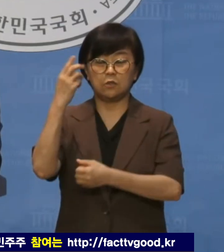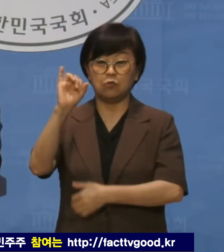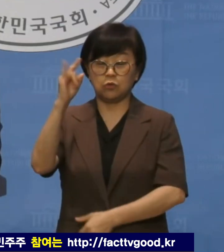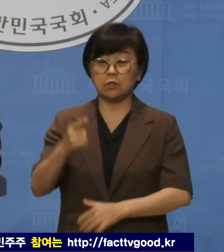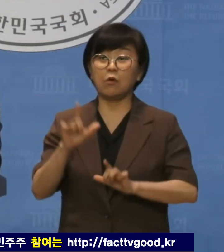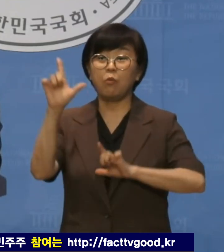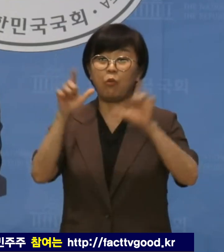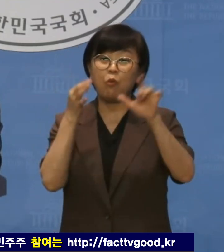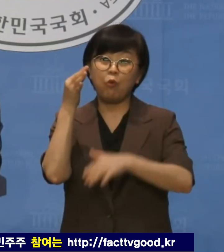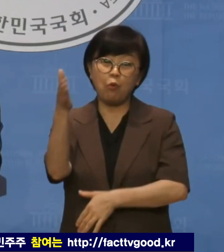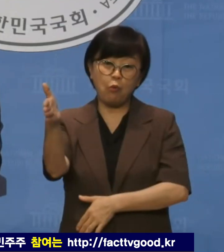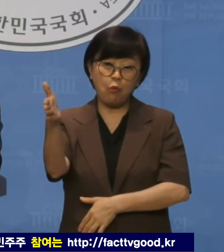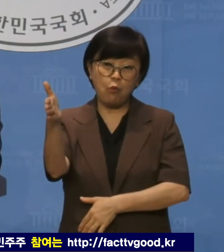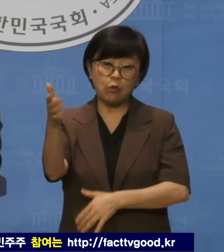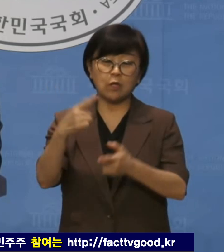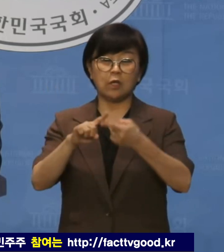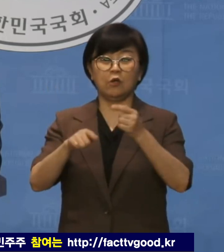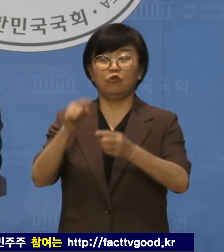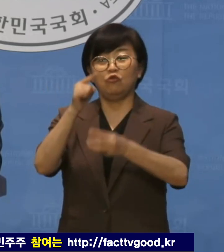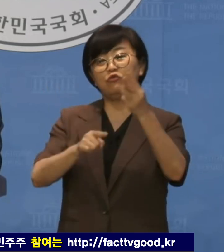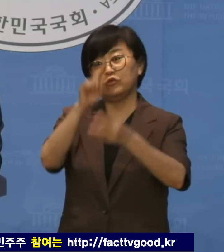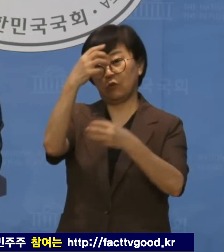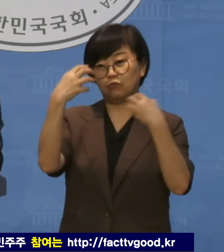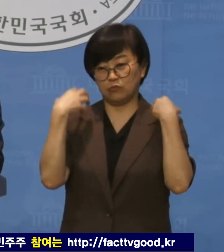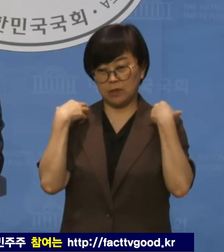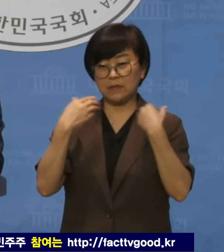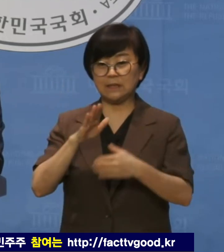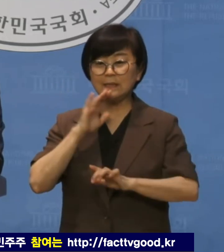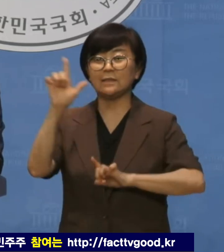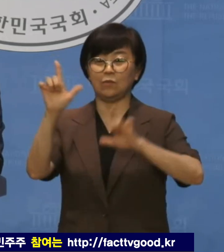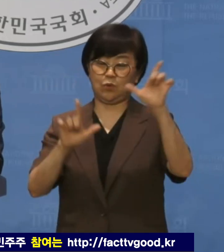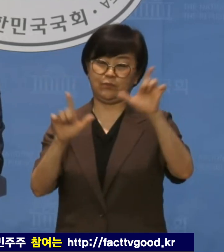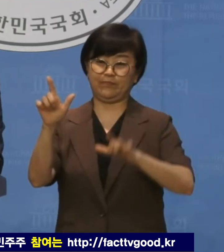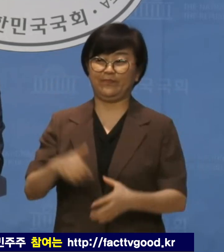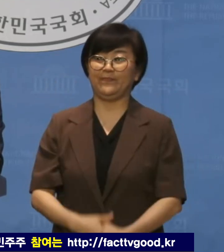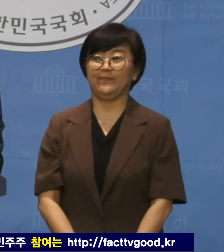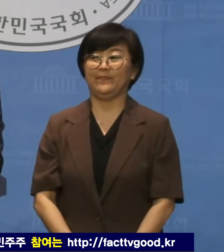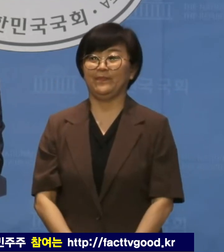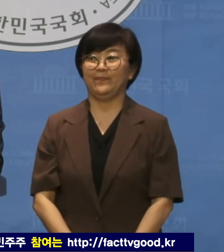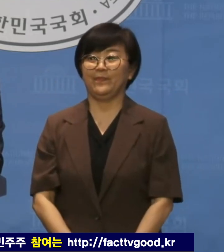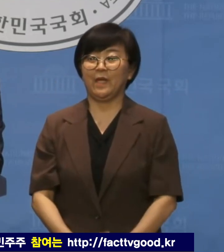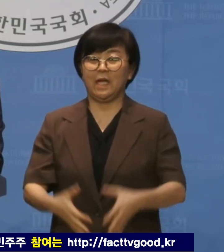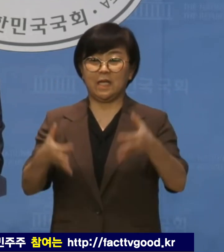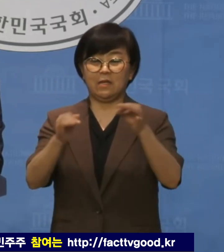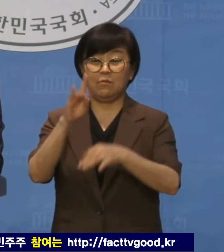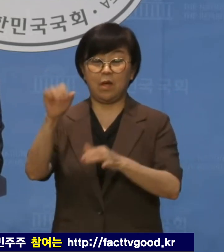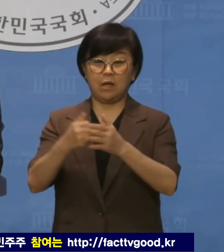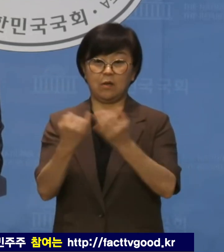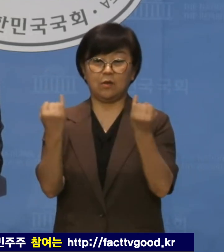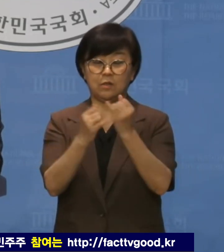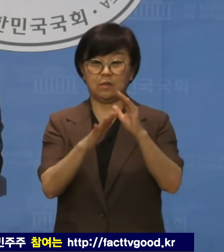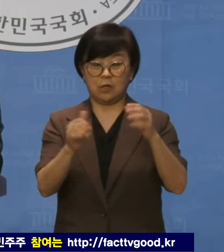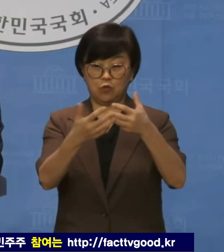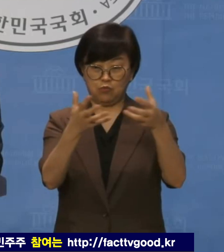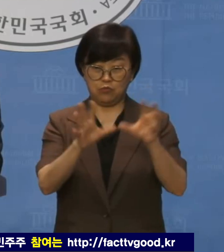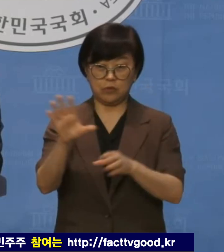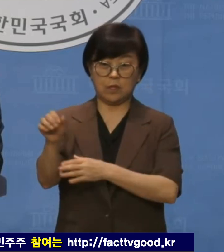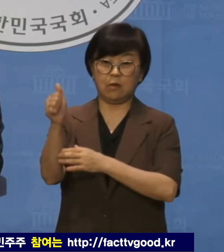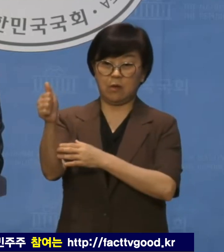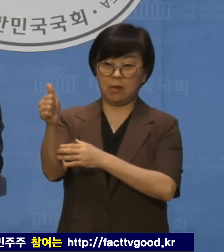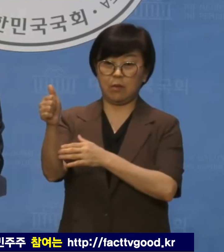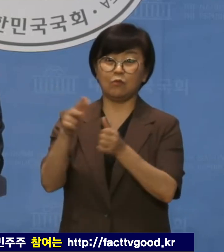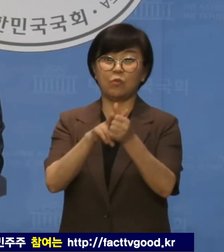보여준 모습이 바로 윤석열 정권의 실태입니다. 김행 여성가족부 장관 후보자는